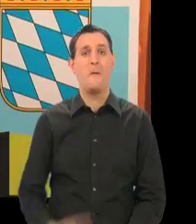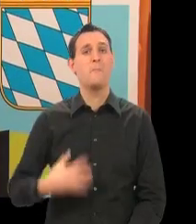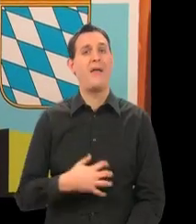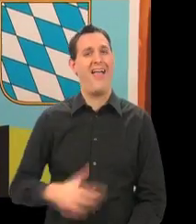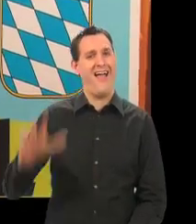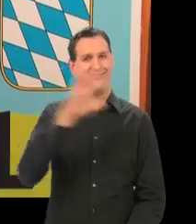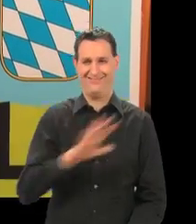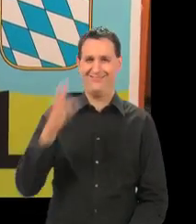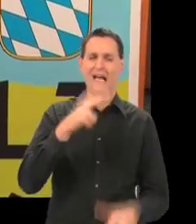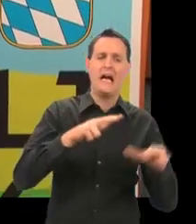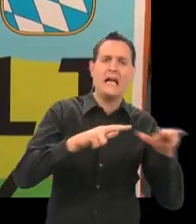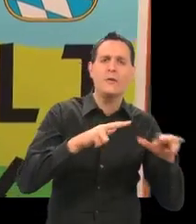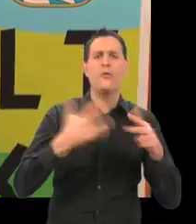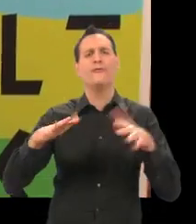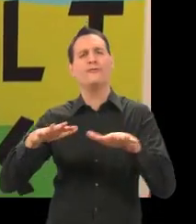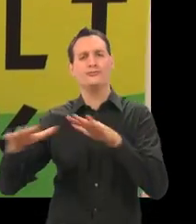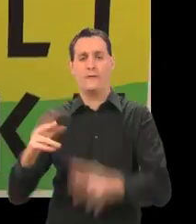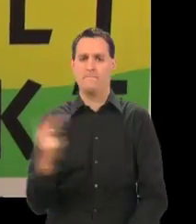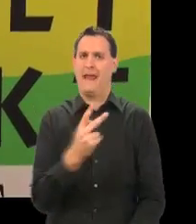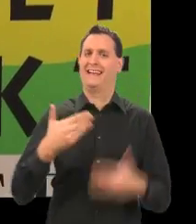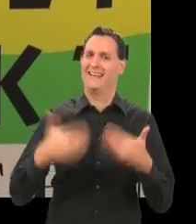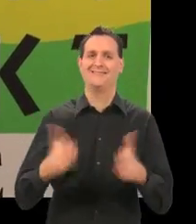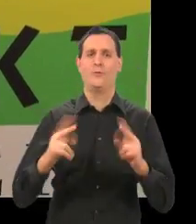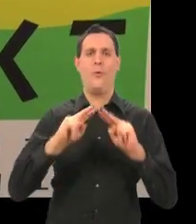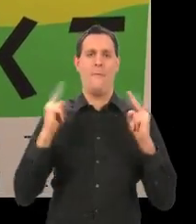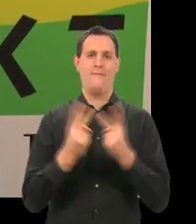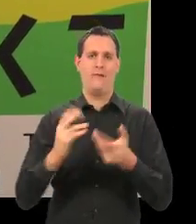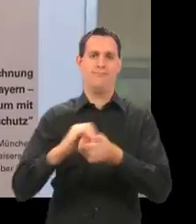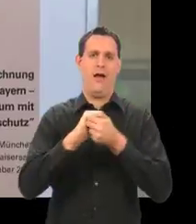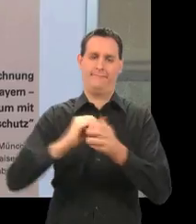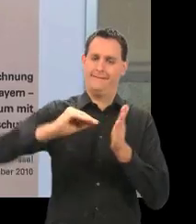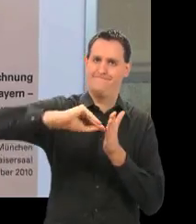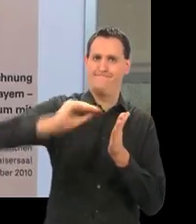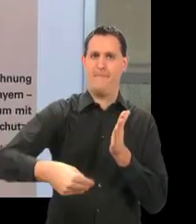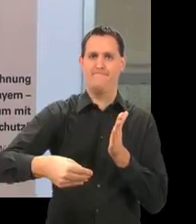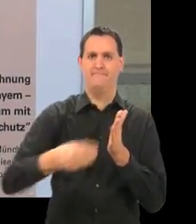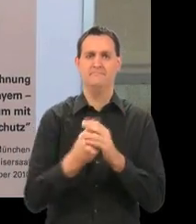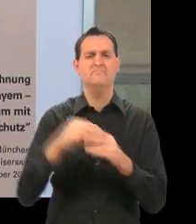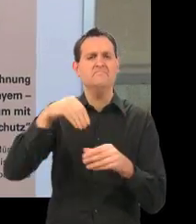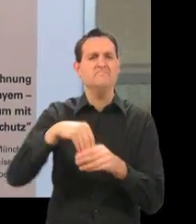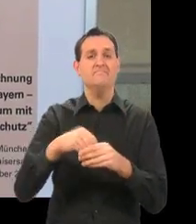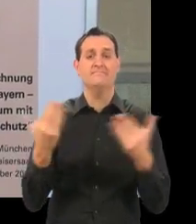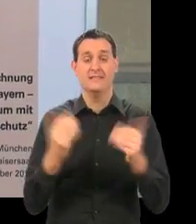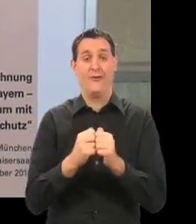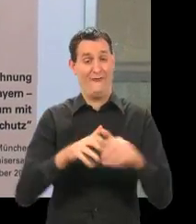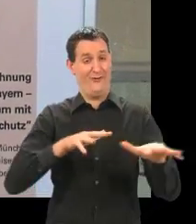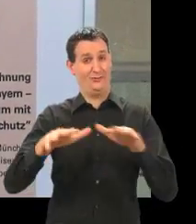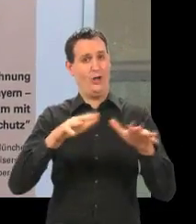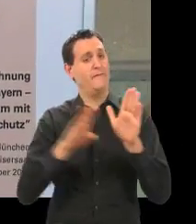Umweltpakt Bayern. Nachhaltiges Wachstum mit Umwelt- und Klimaschutz. So lautet der Titel des neuen Umweltpakts, der von der